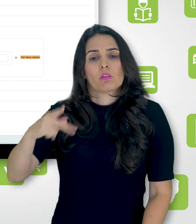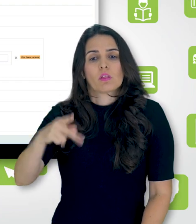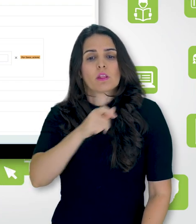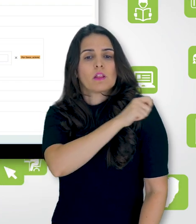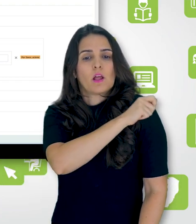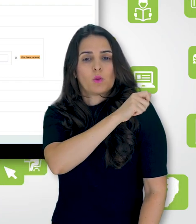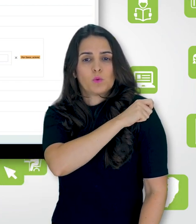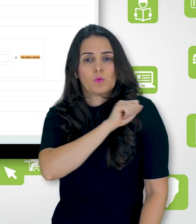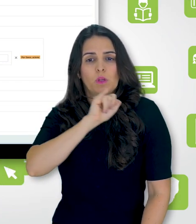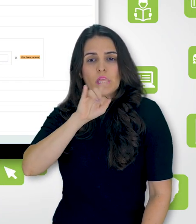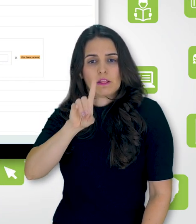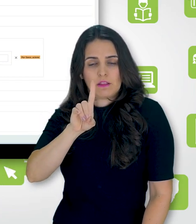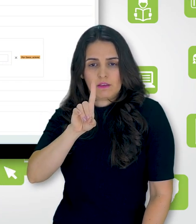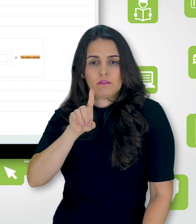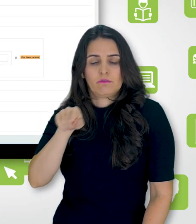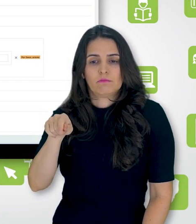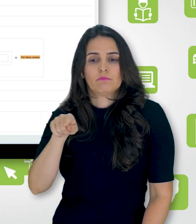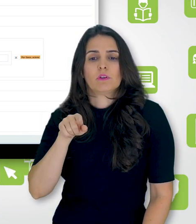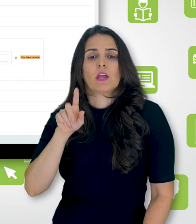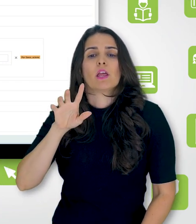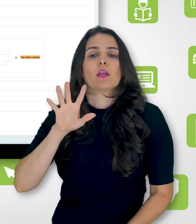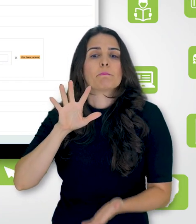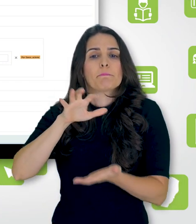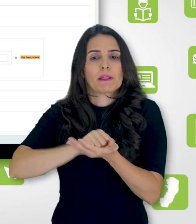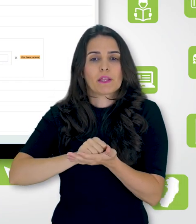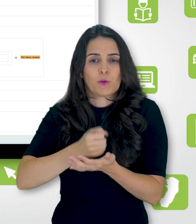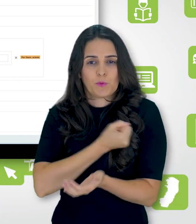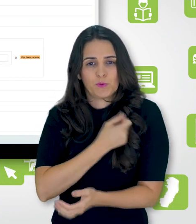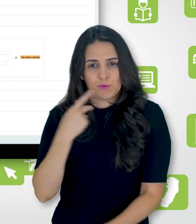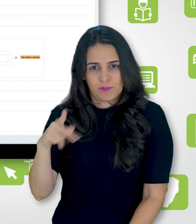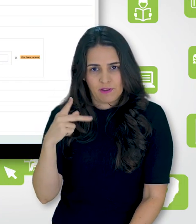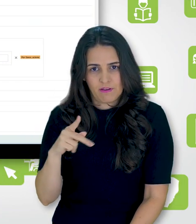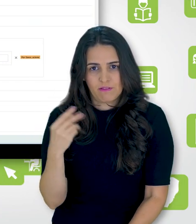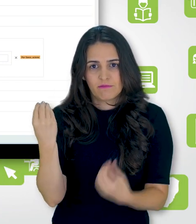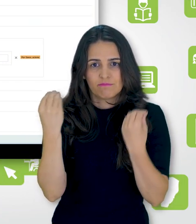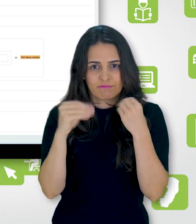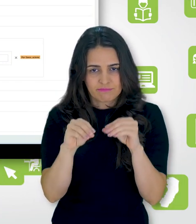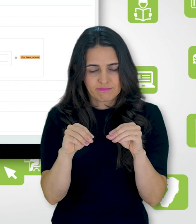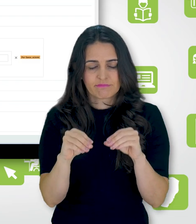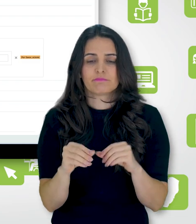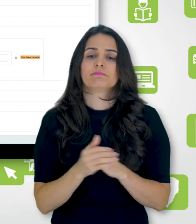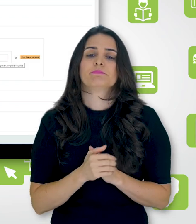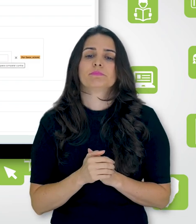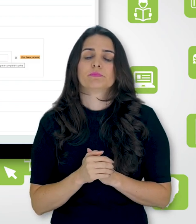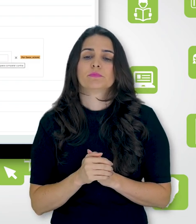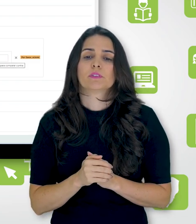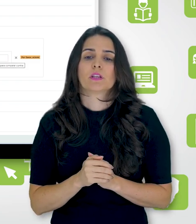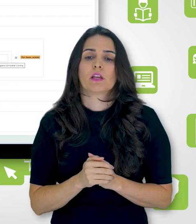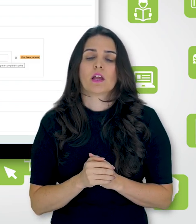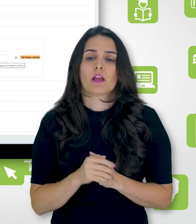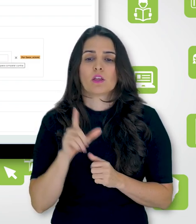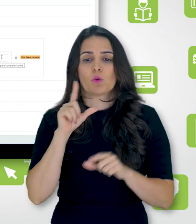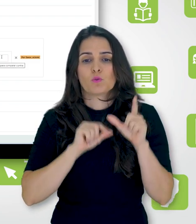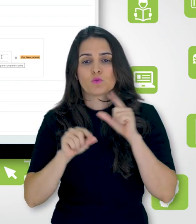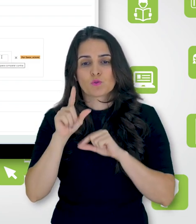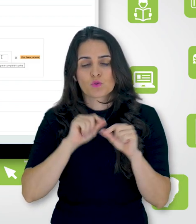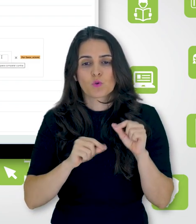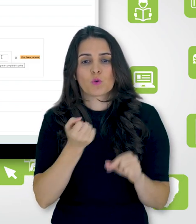que seria o seu número de matrícula. Então, eu vou restringir, vou colocar aqui o número de